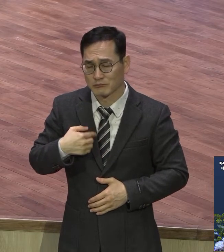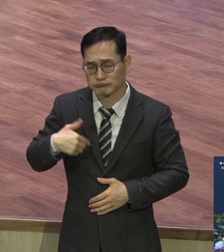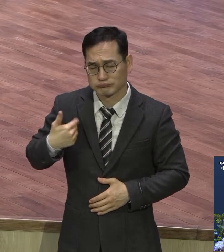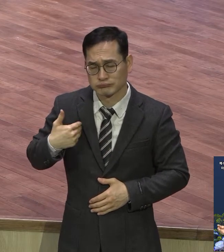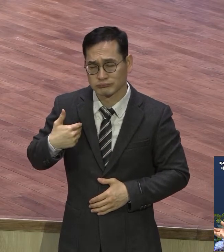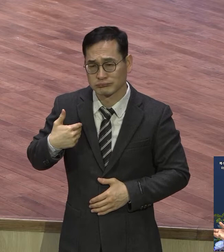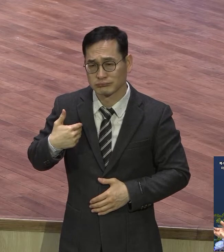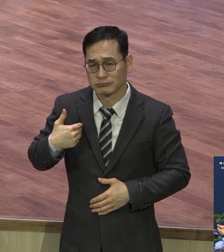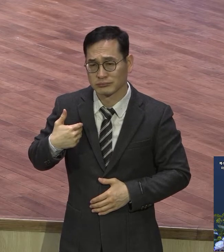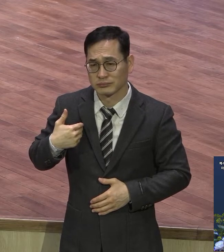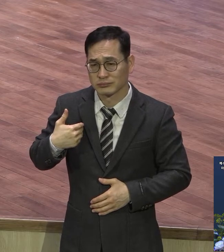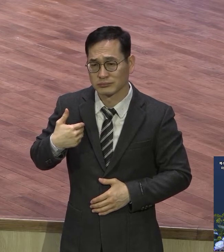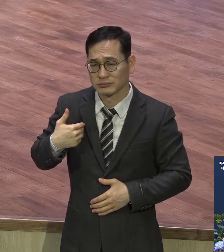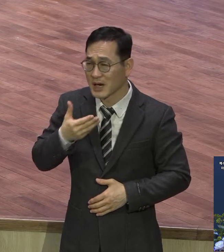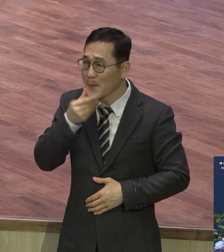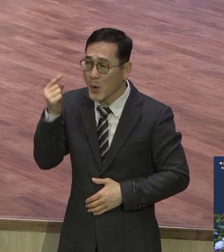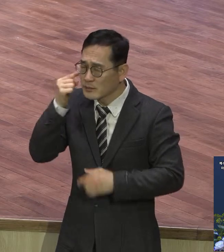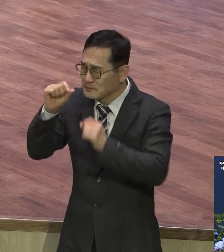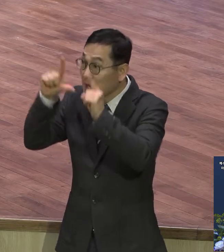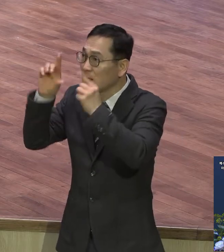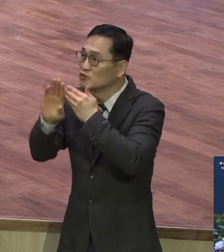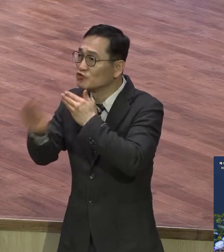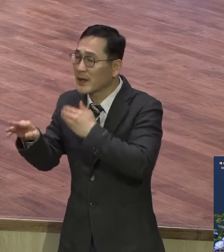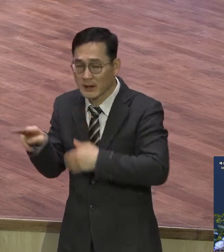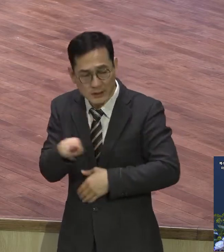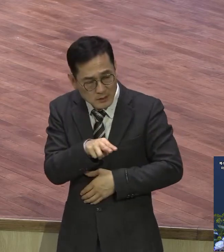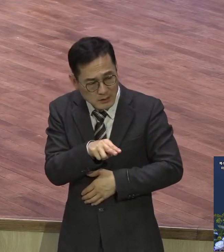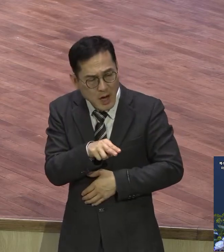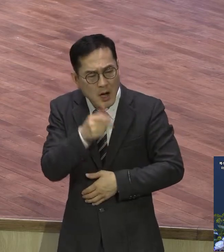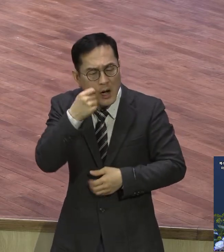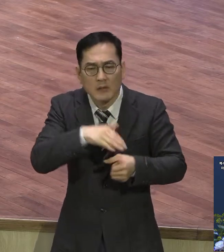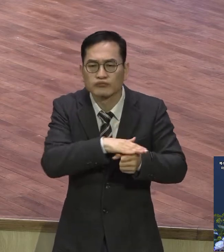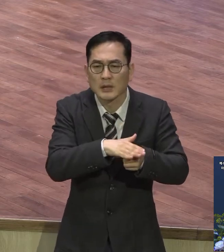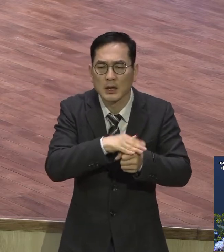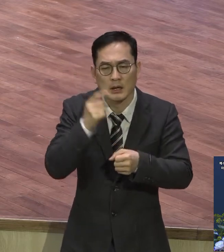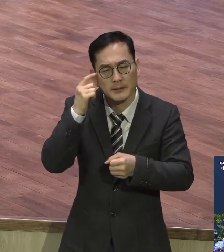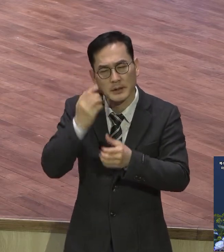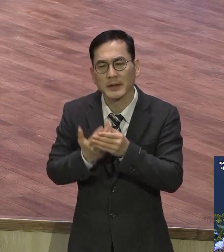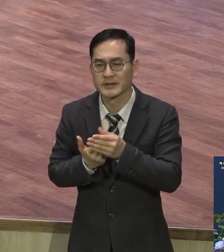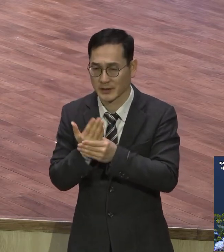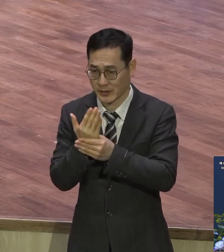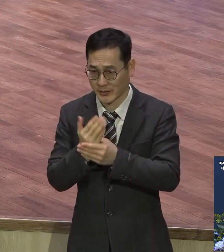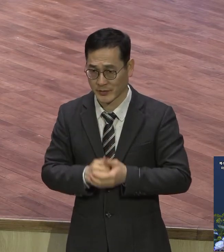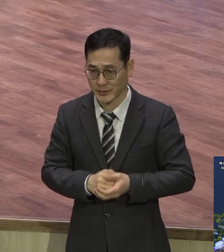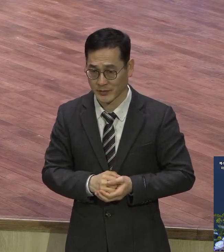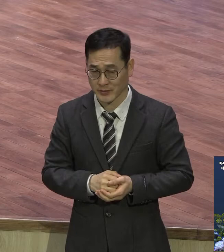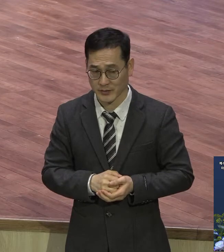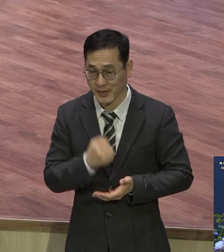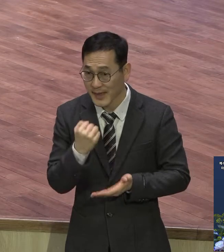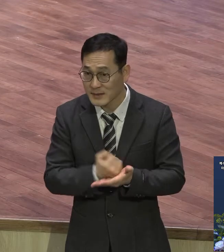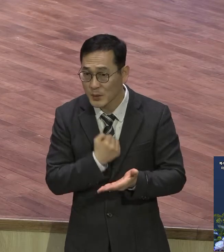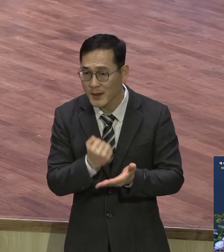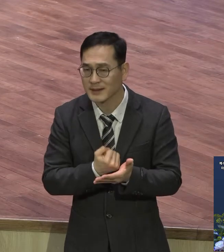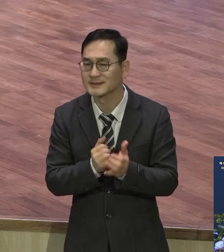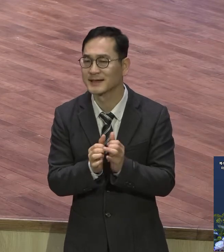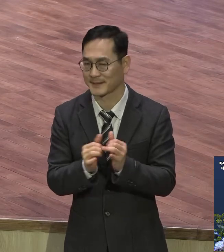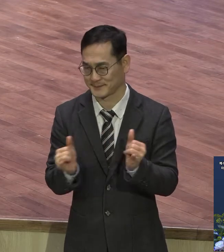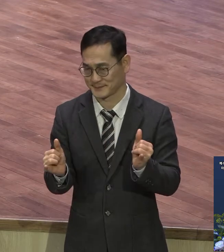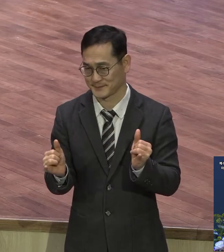보니까 그 종교인들 모습 보니까 너무 불쌍해. 애통하는 자. 신명이